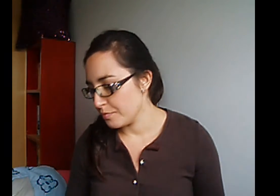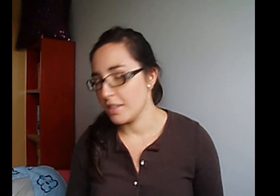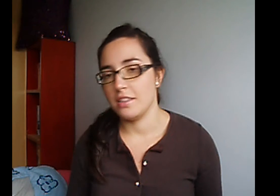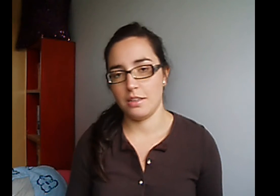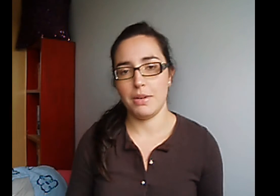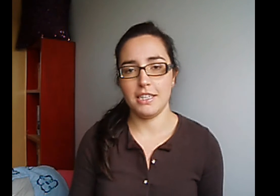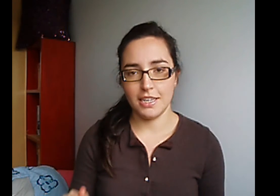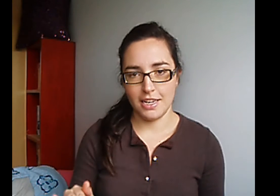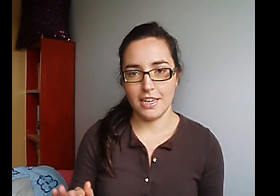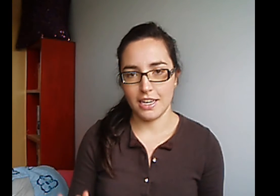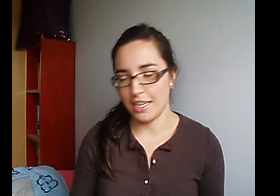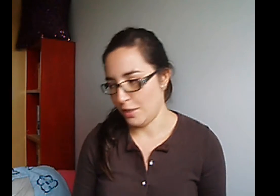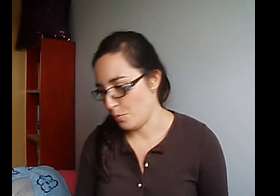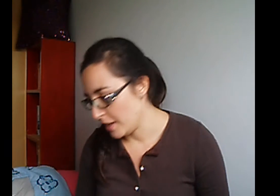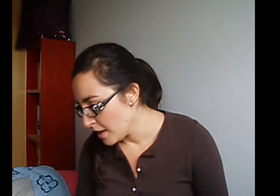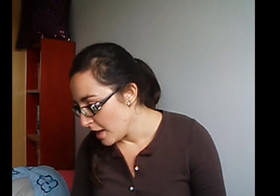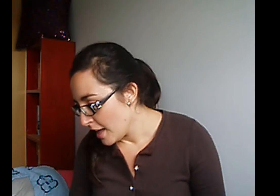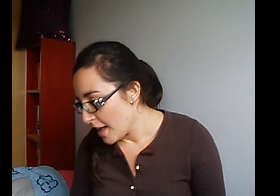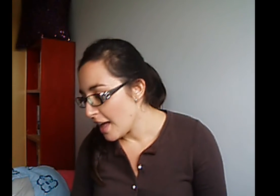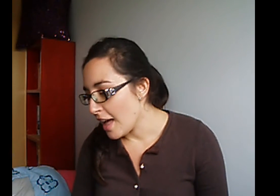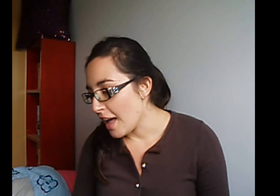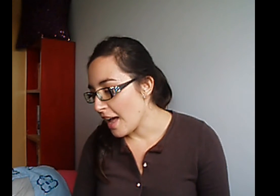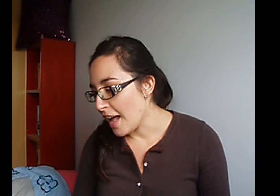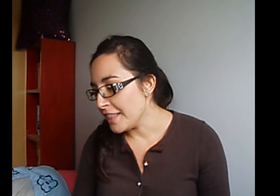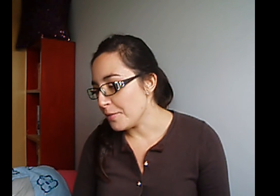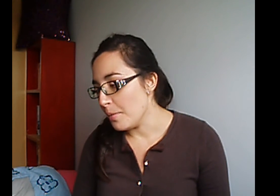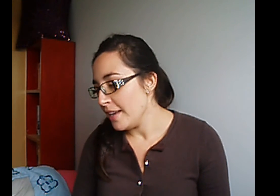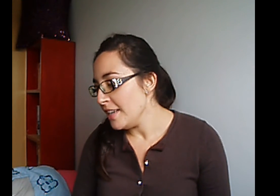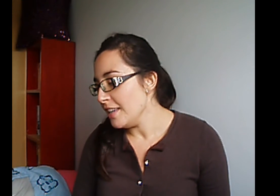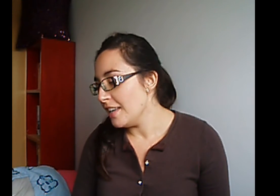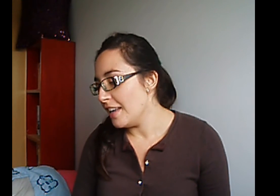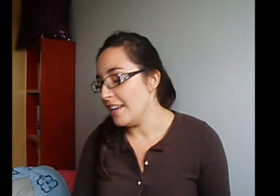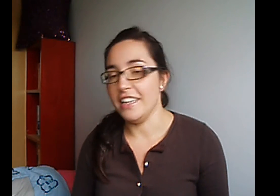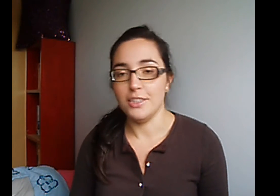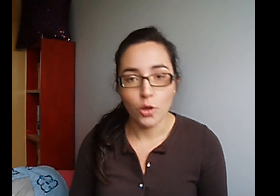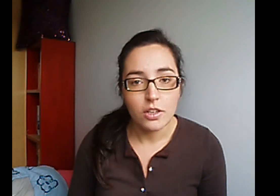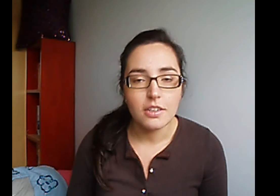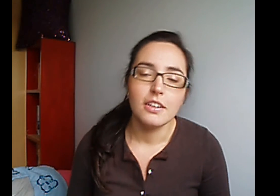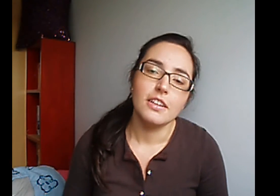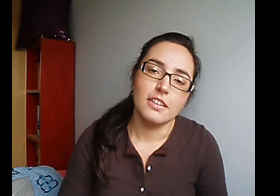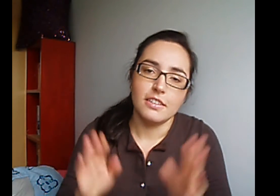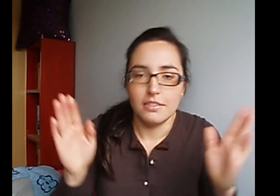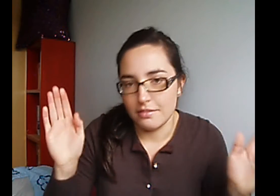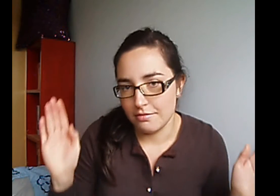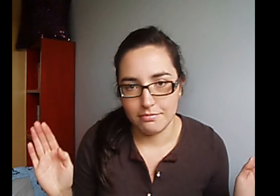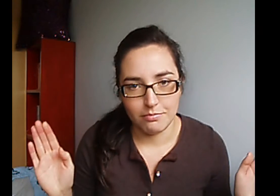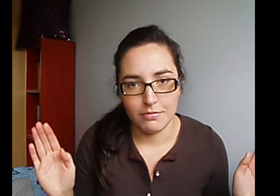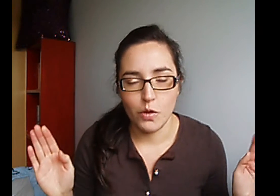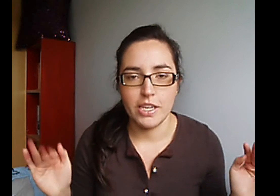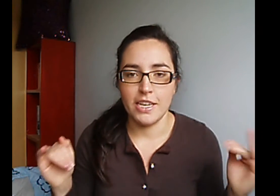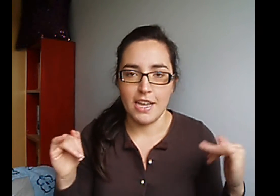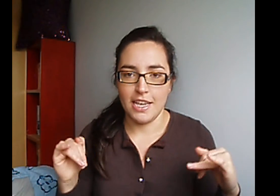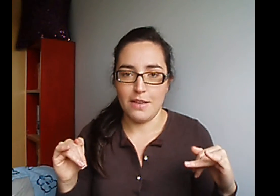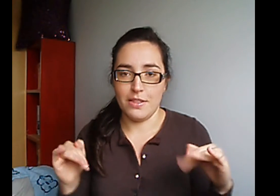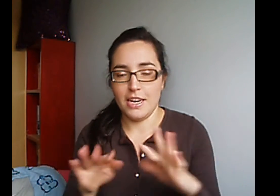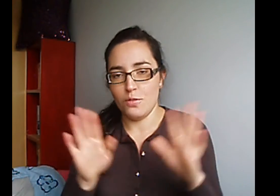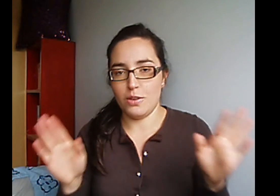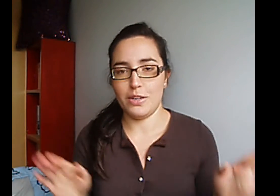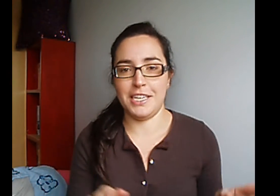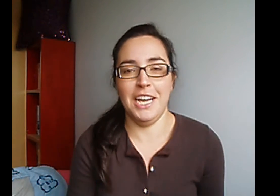Espérate, ¿qué nombre? Aunt Barry Layton No sé a qué vendrá No creo que sea